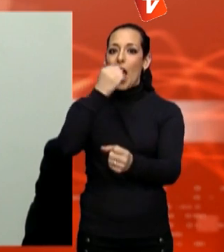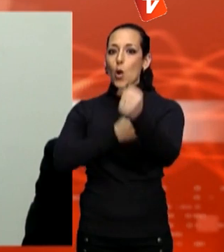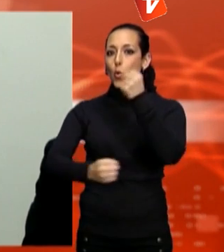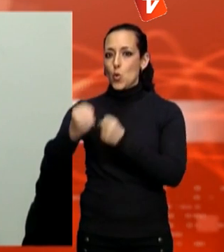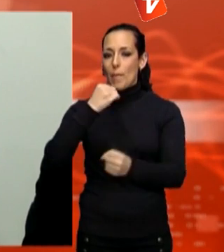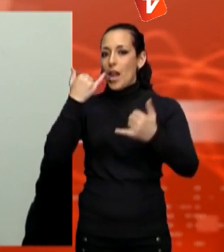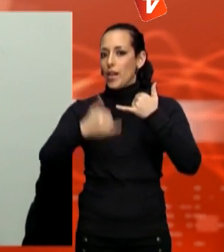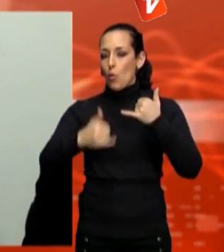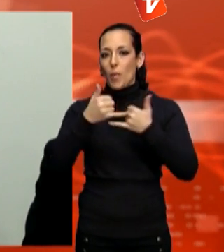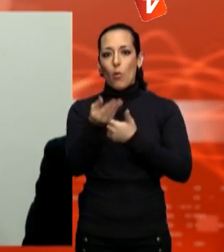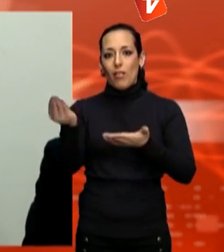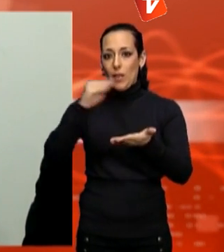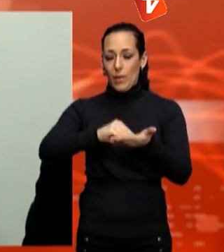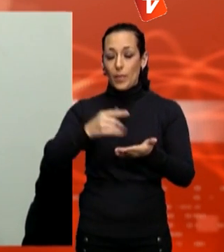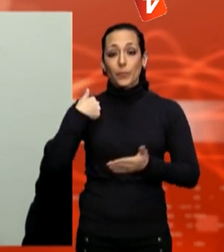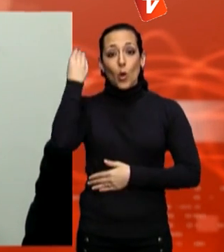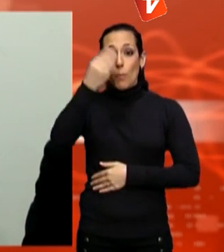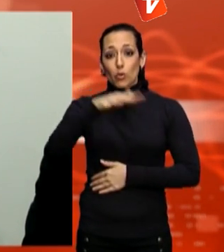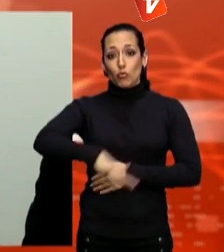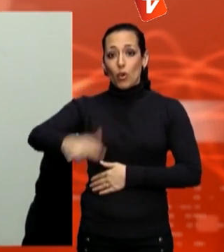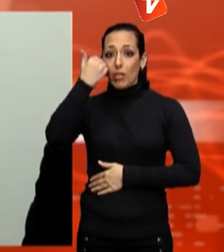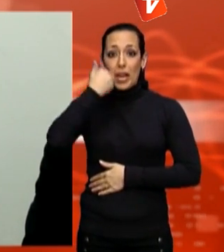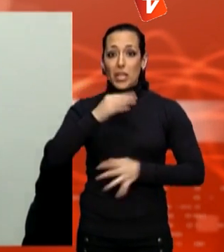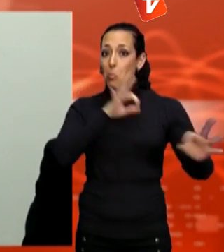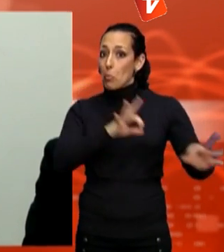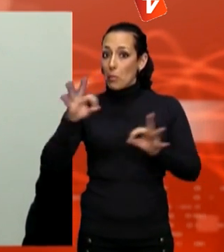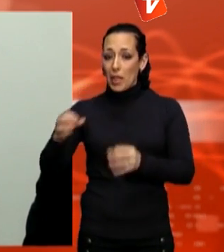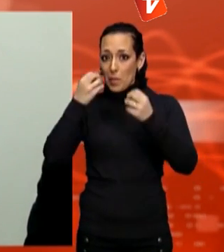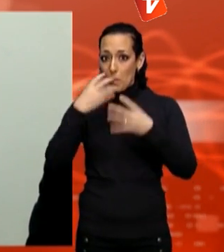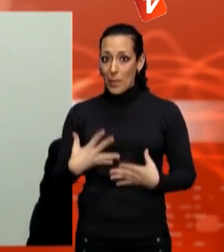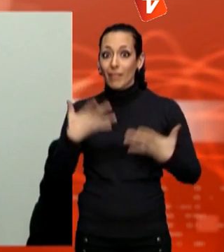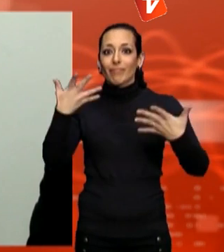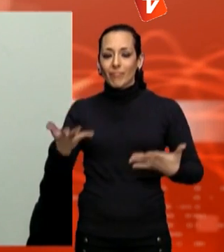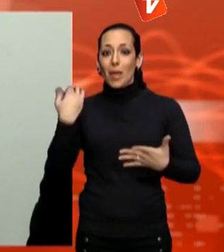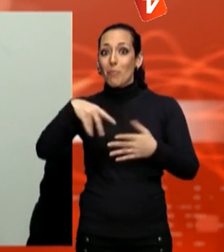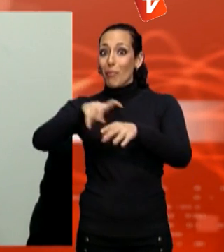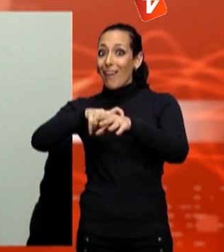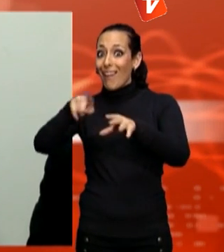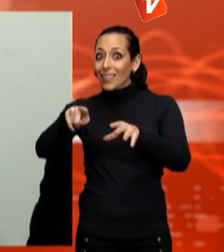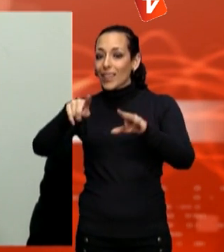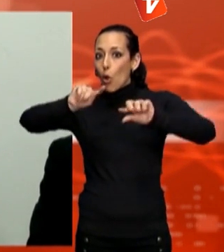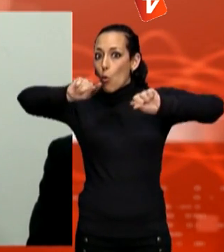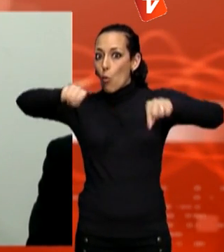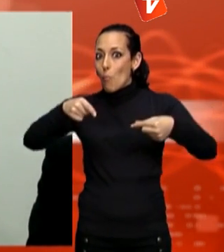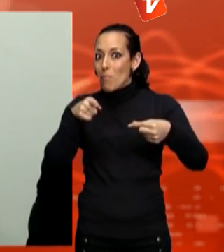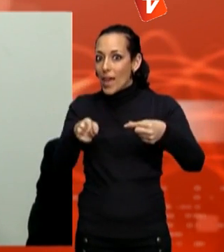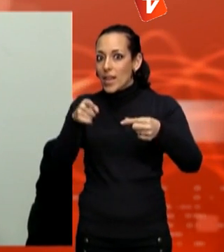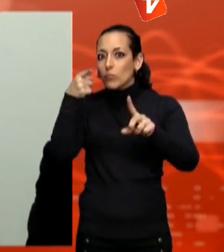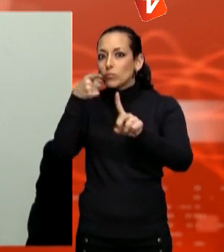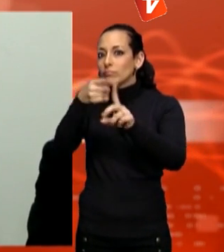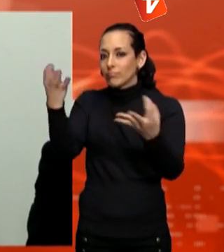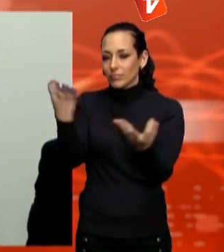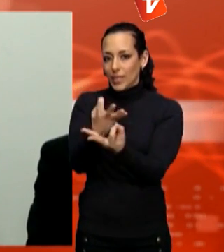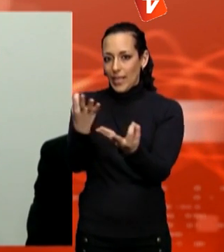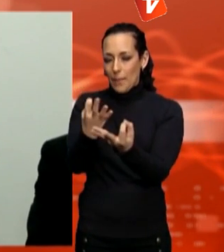ciutat que està ben preparada i en aquest sentit aquest tipus de convenis el que hem de fer sobretot és preparar els polígons,